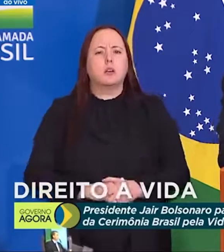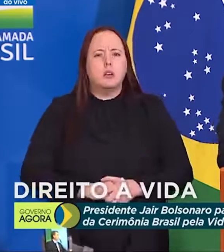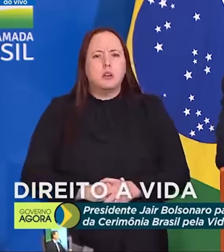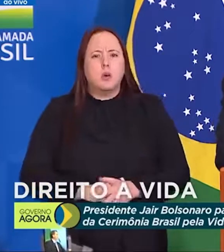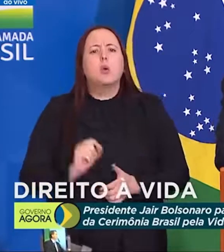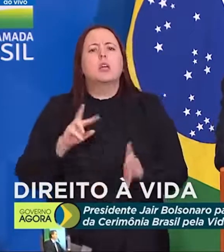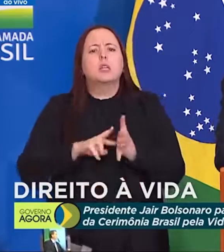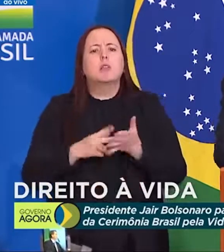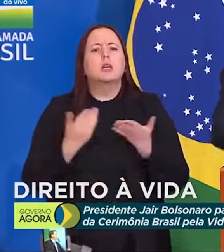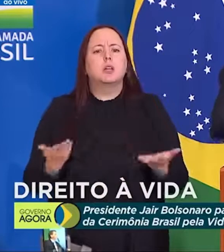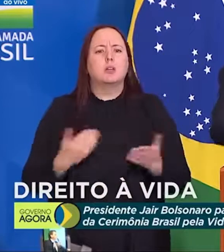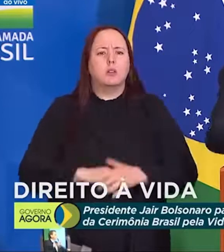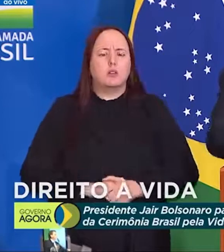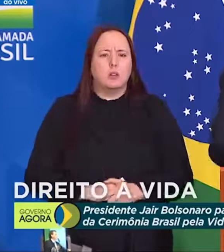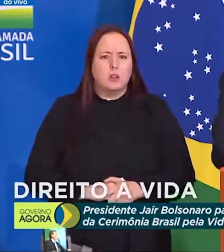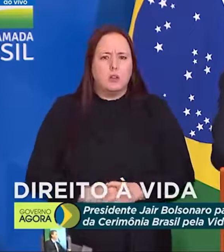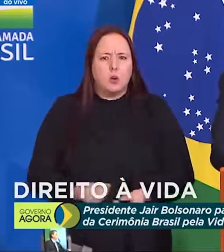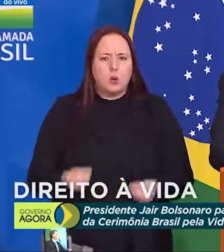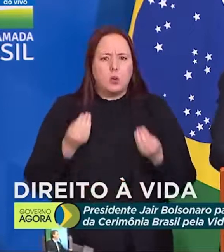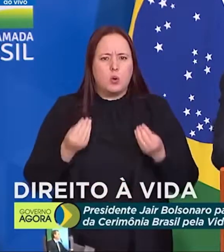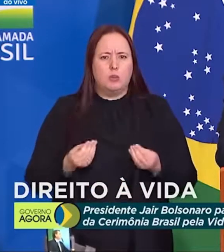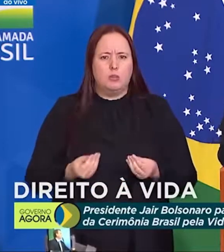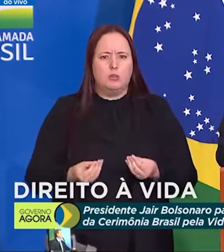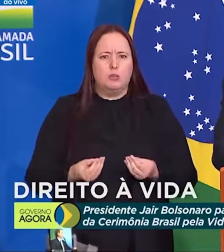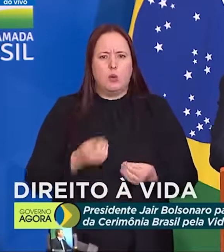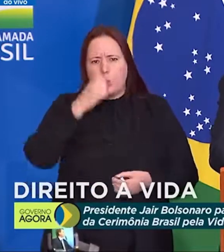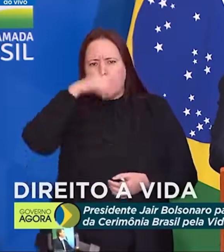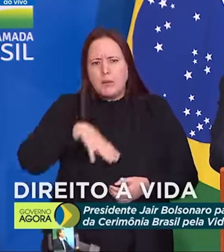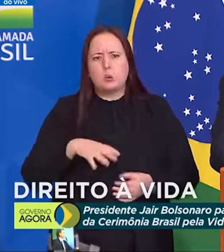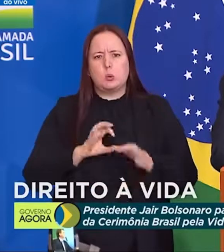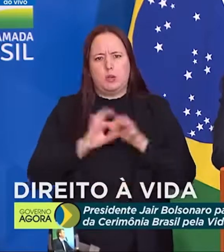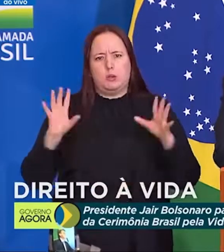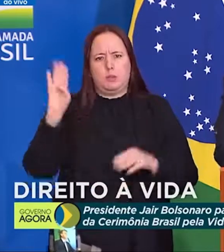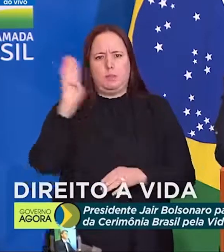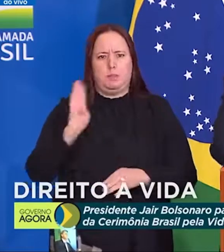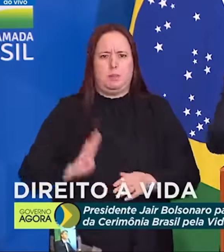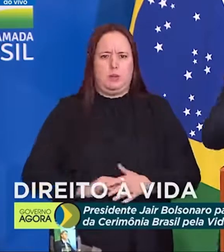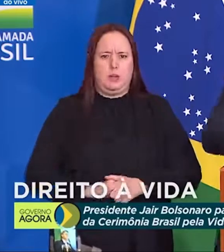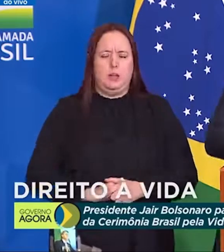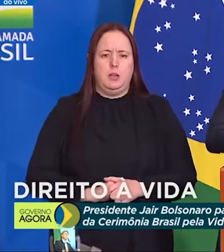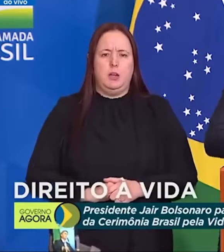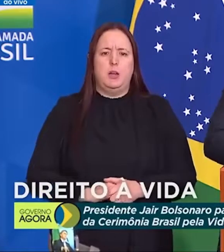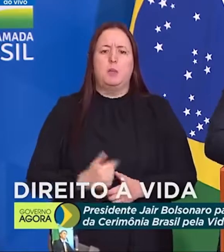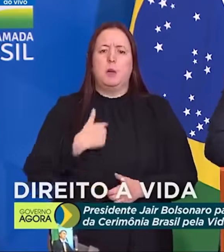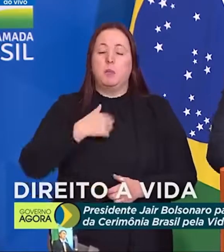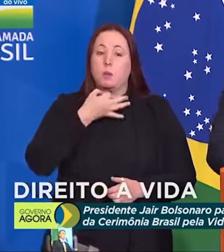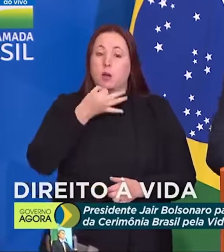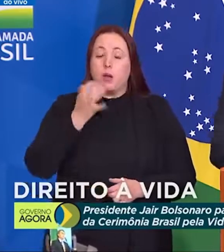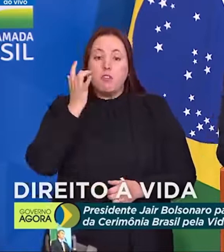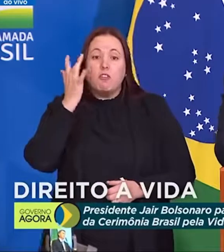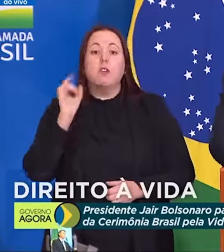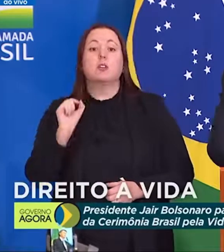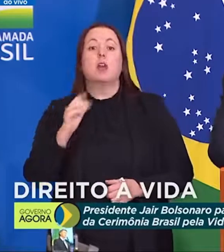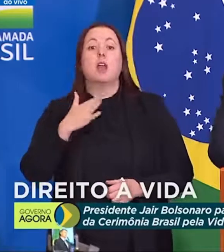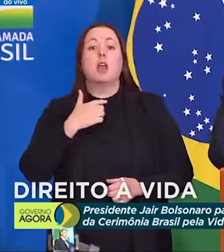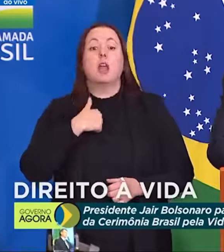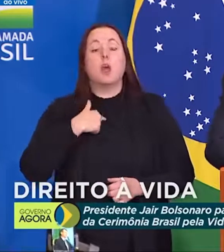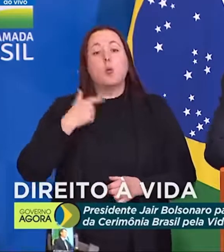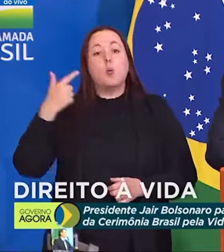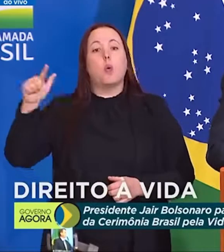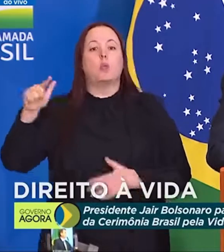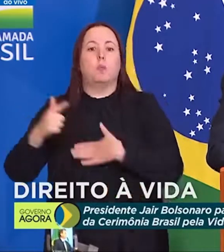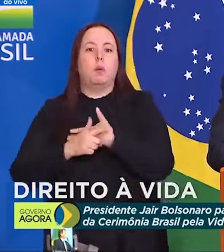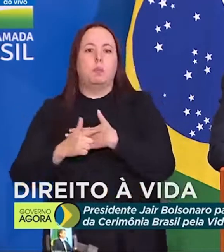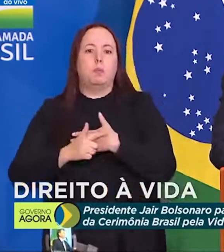um arbítrio, um estupro à democracia brasileira? Para mim, é muito mais fácil eu estar do outro